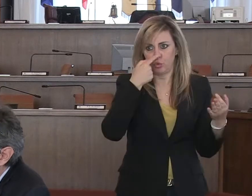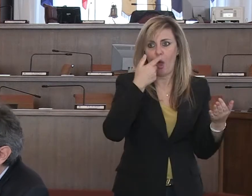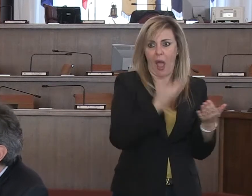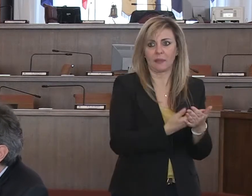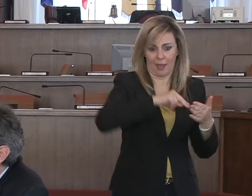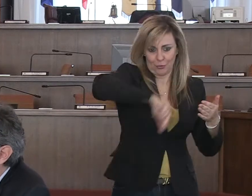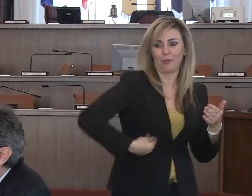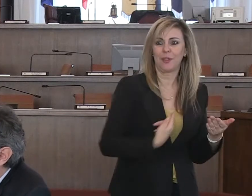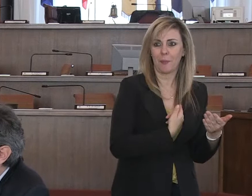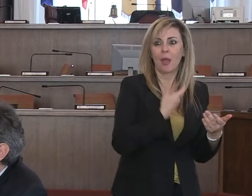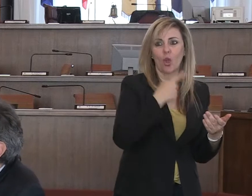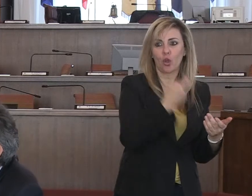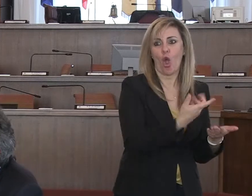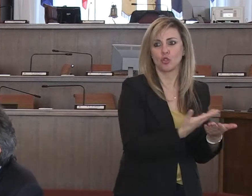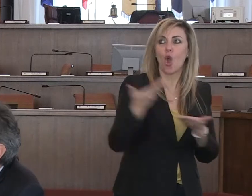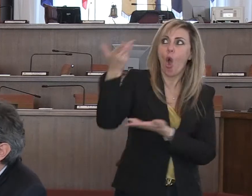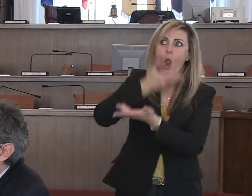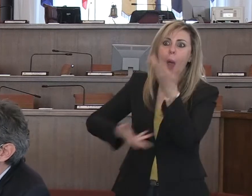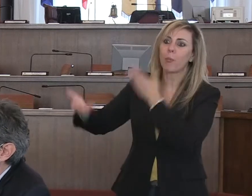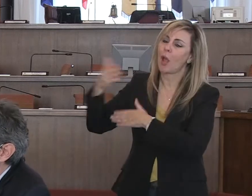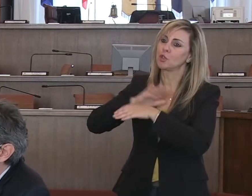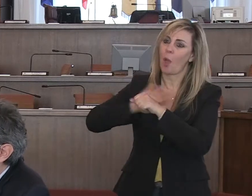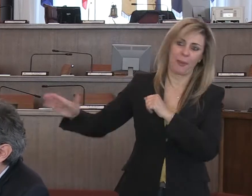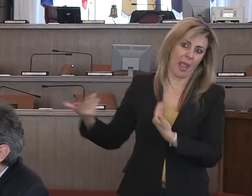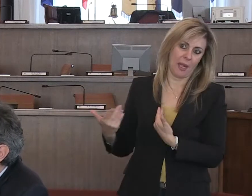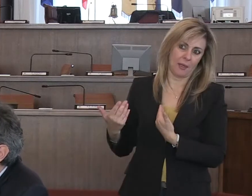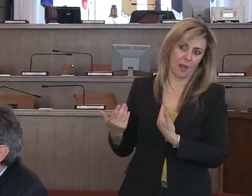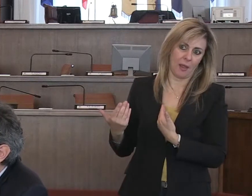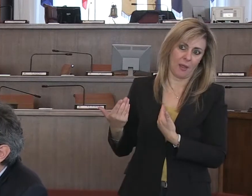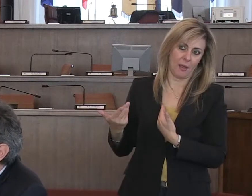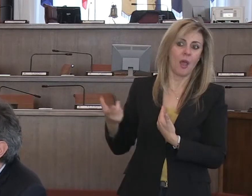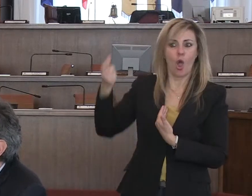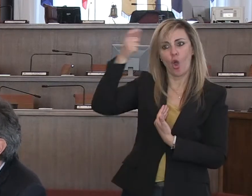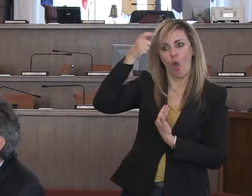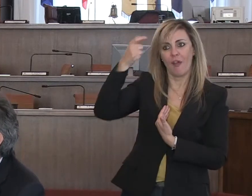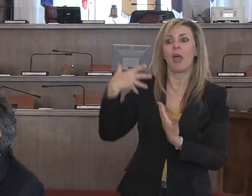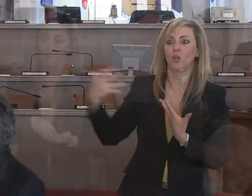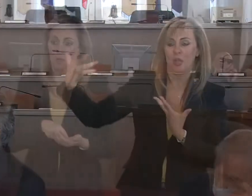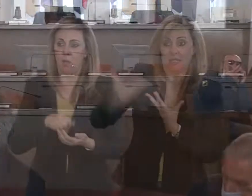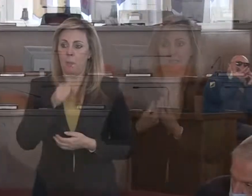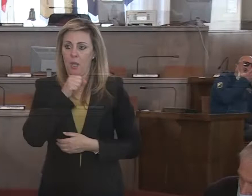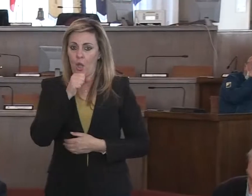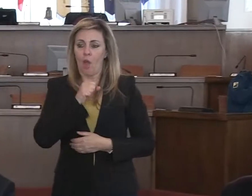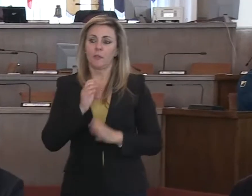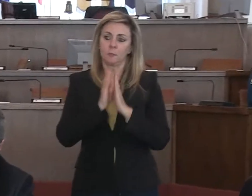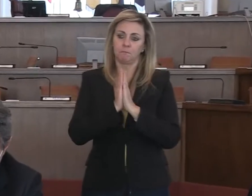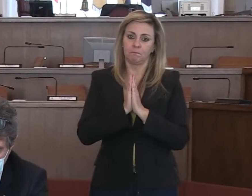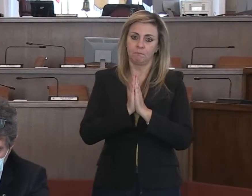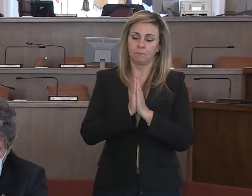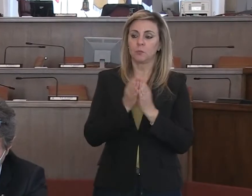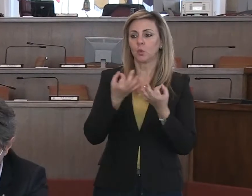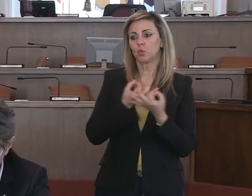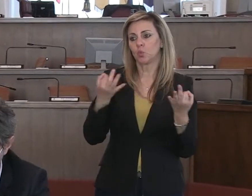questo atto e quindi una collaborazione piena da parte delle autorità del territorio. Mi è arrivata una giusta